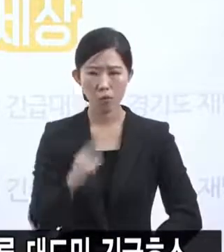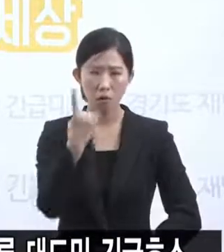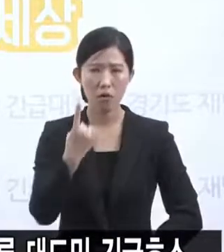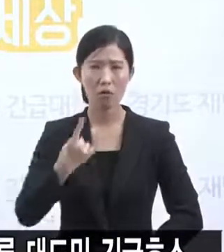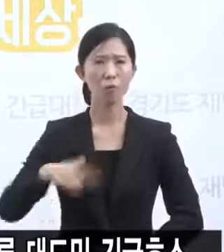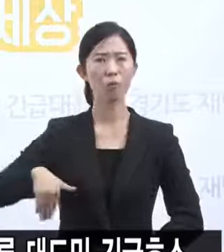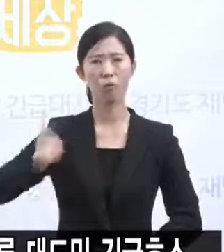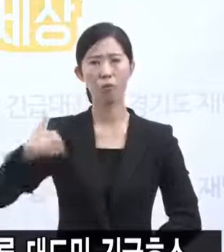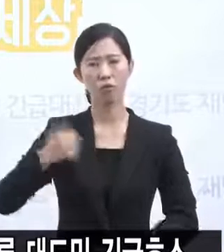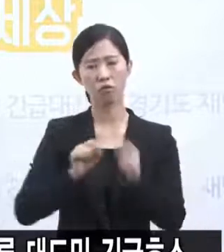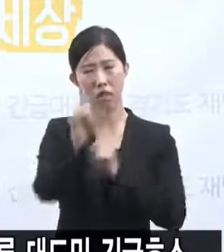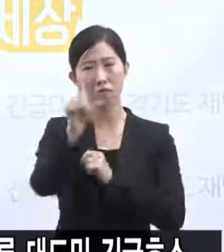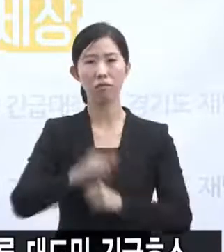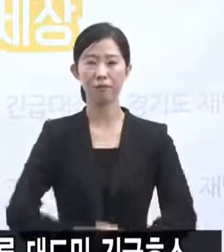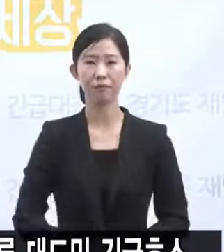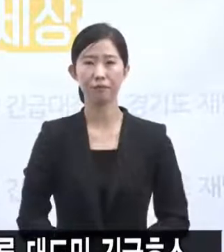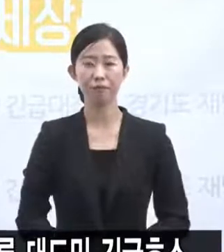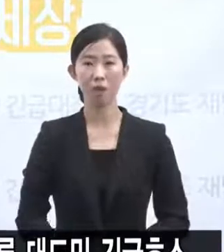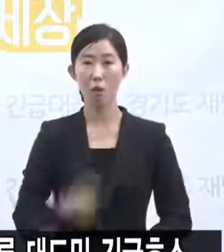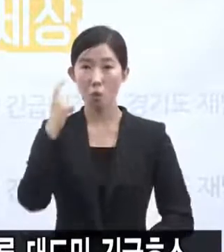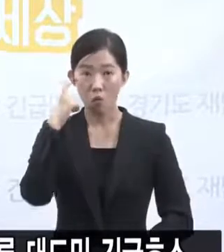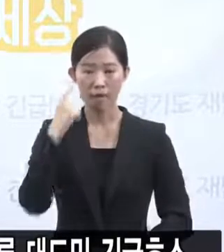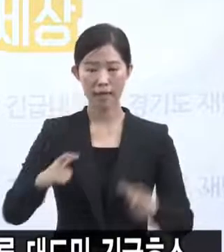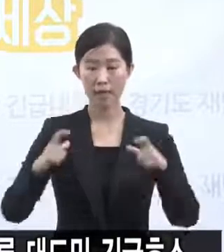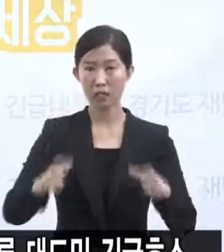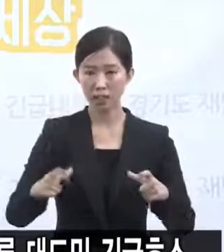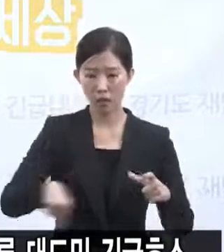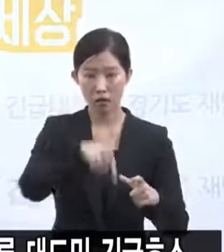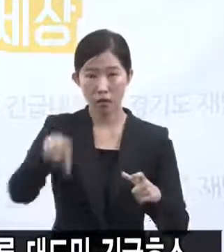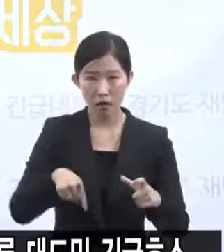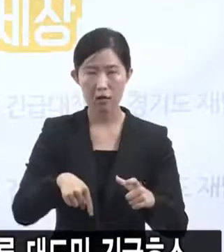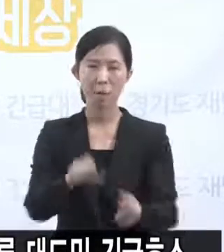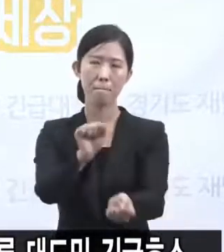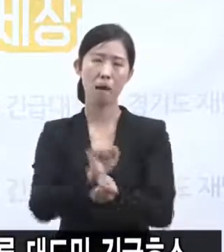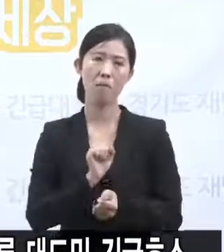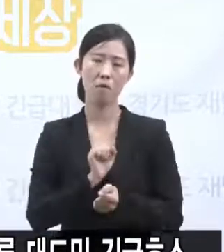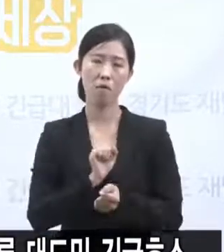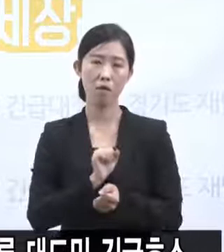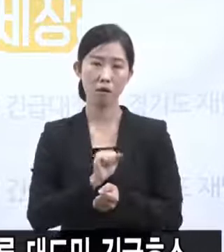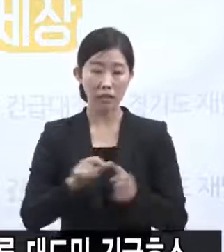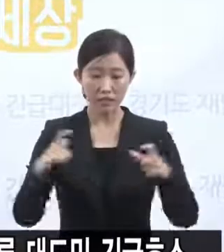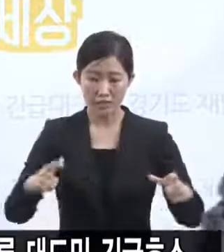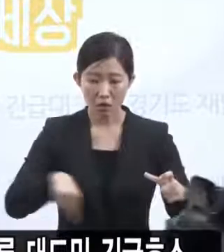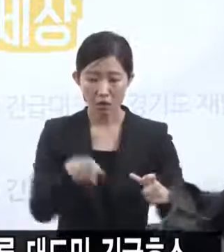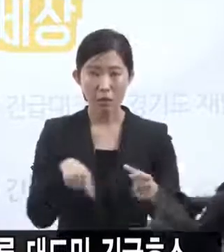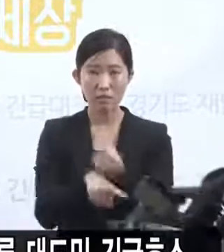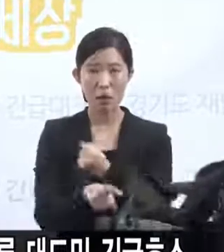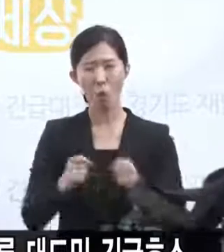이는 지역 감염이 광범위하게 일어나고 있다는